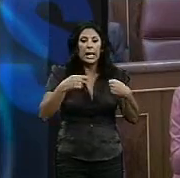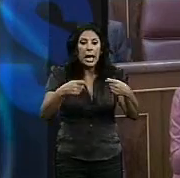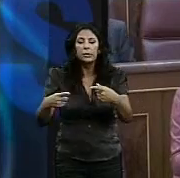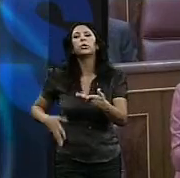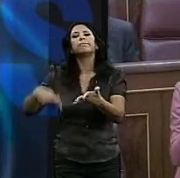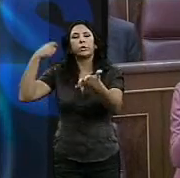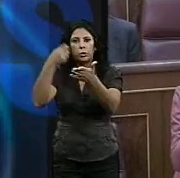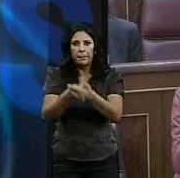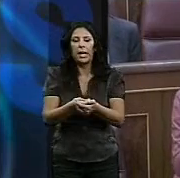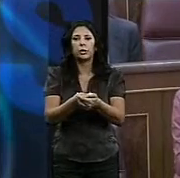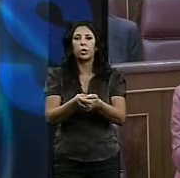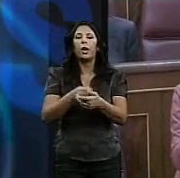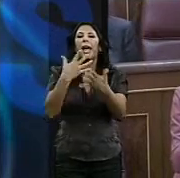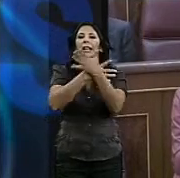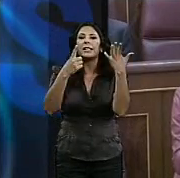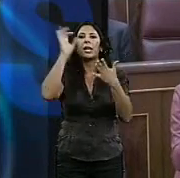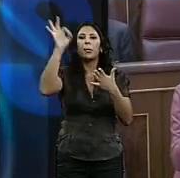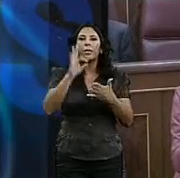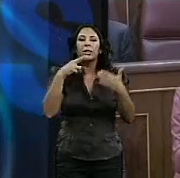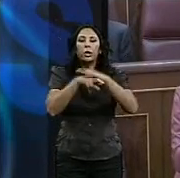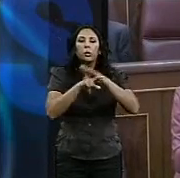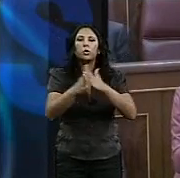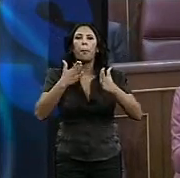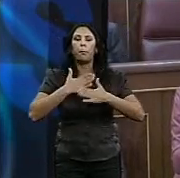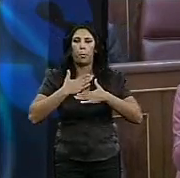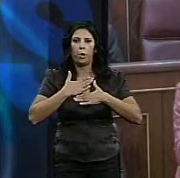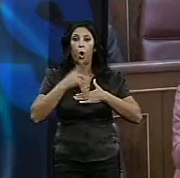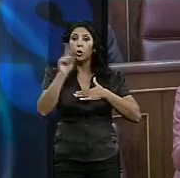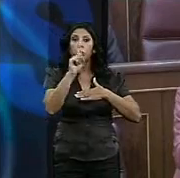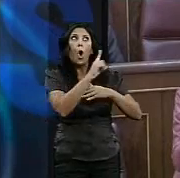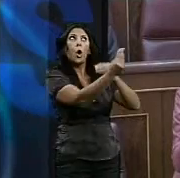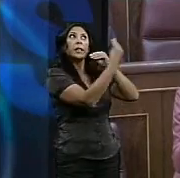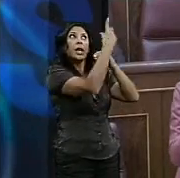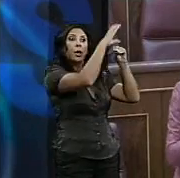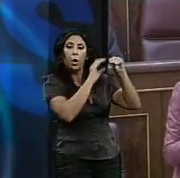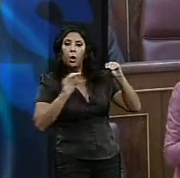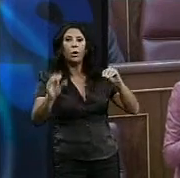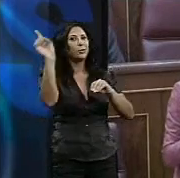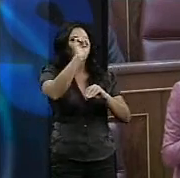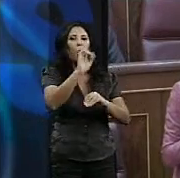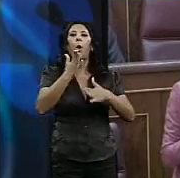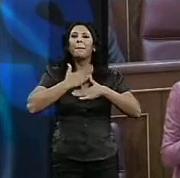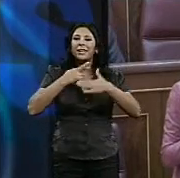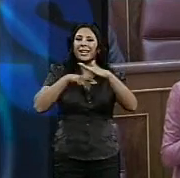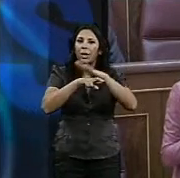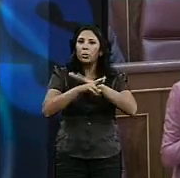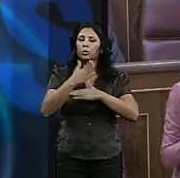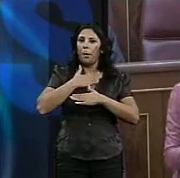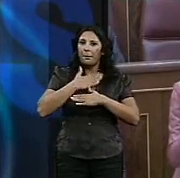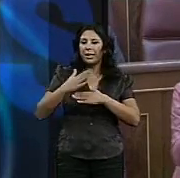ellos el 16% de sus recursos propios no de lo que le envía el gobierno de la nación o la comunidad autónoma cosa